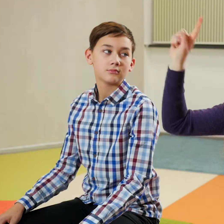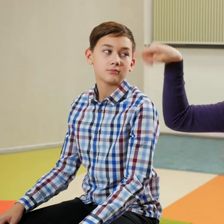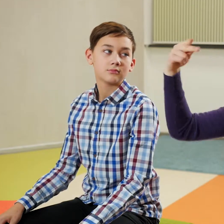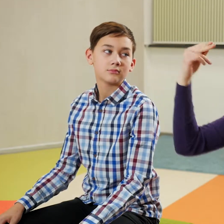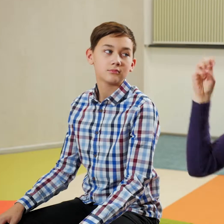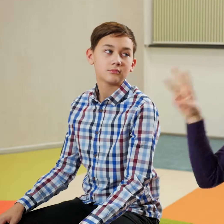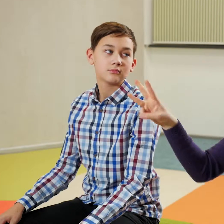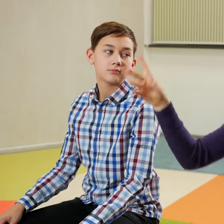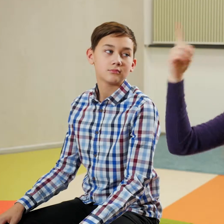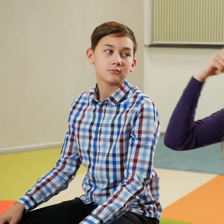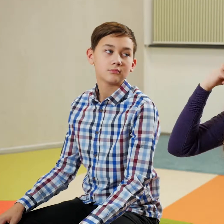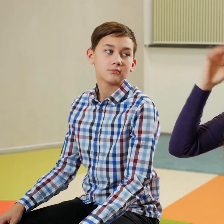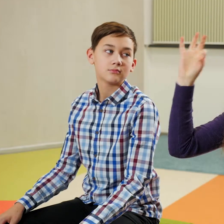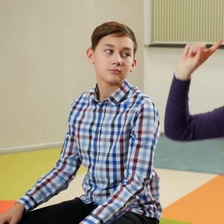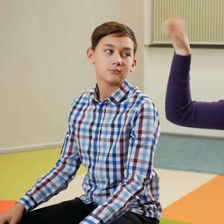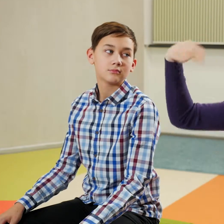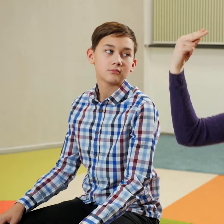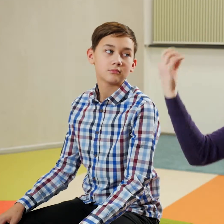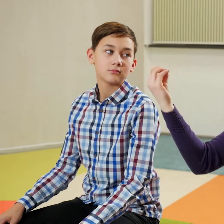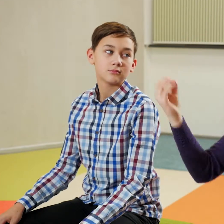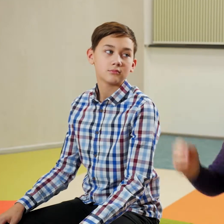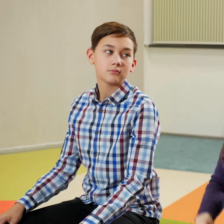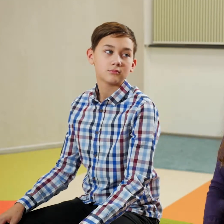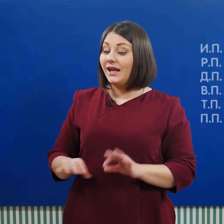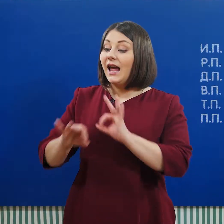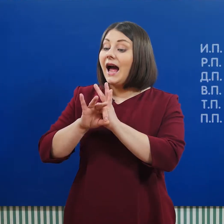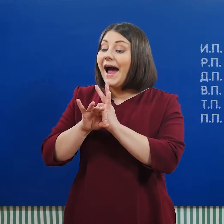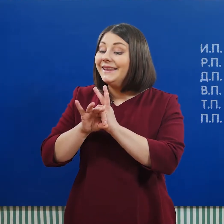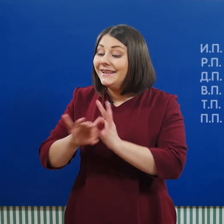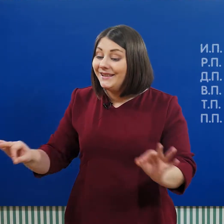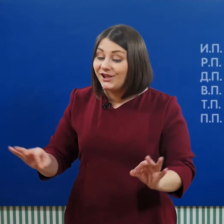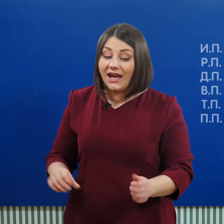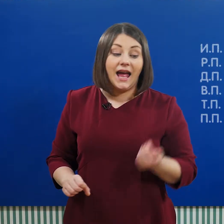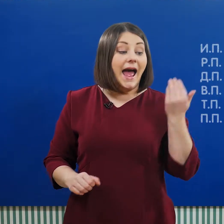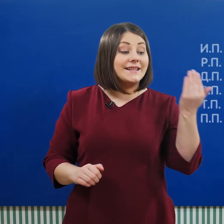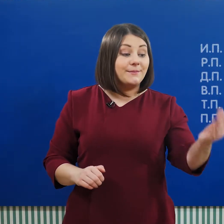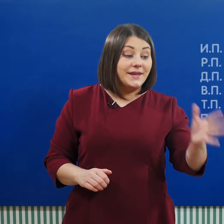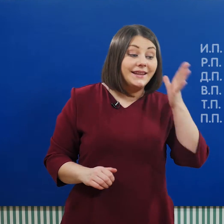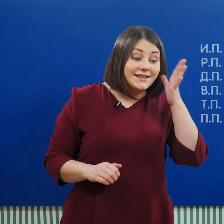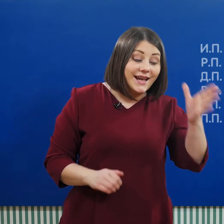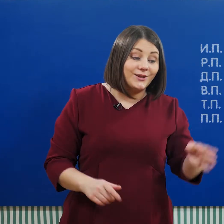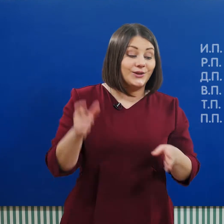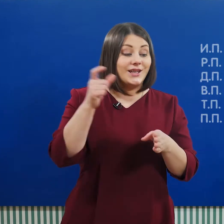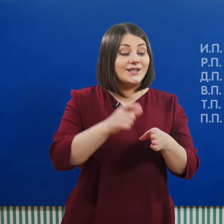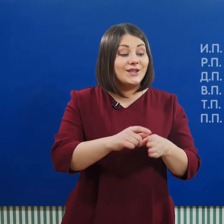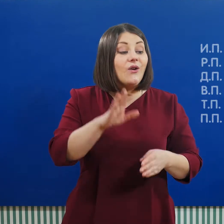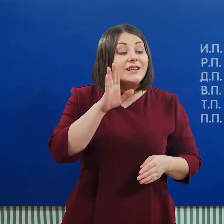солнце. Думать о солнце. Отлично! А тебе достается слово